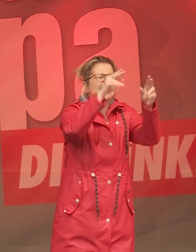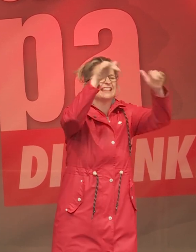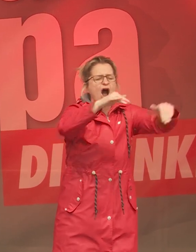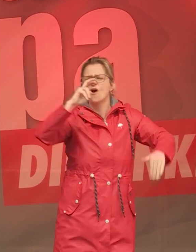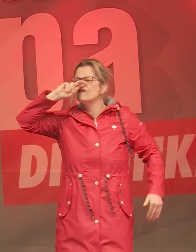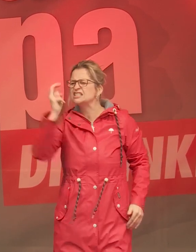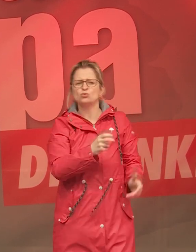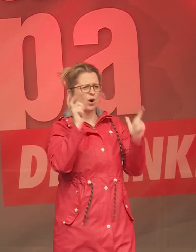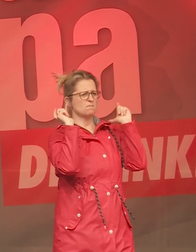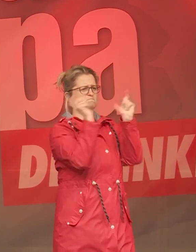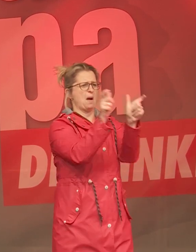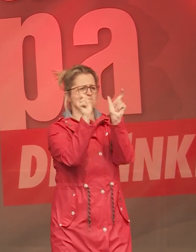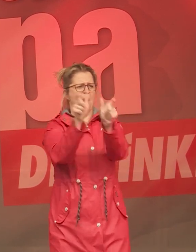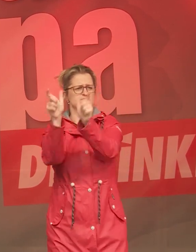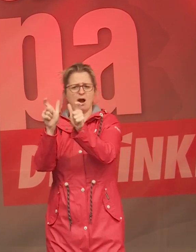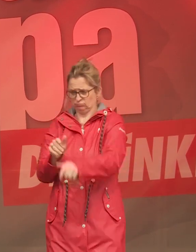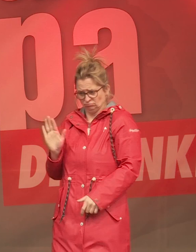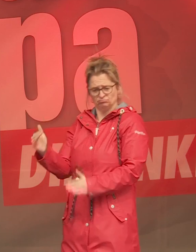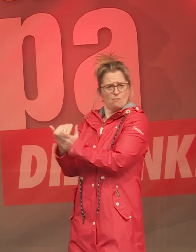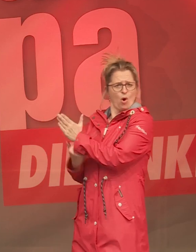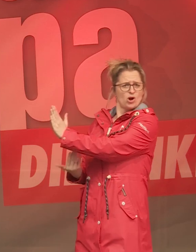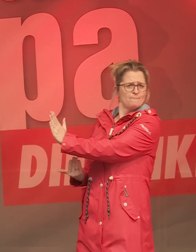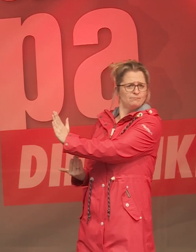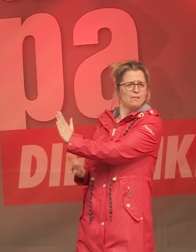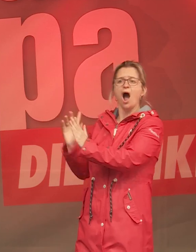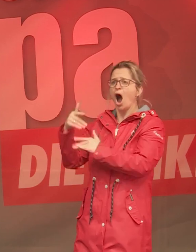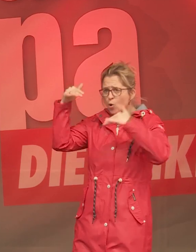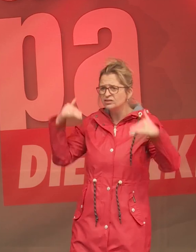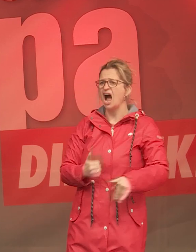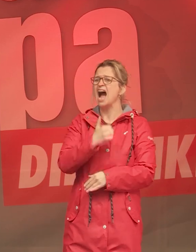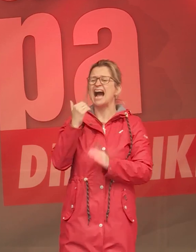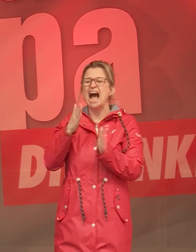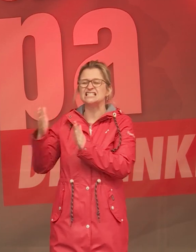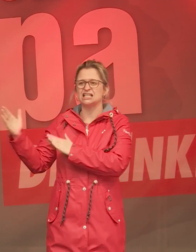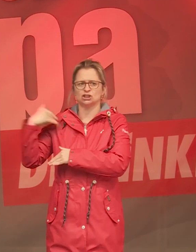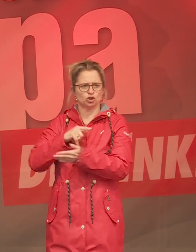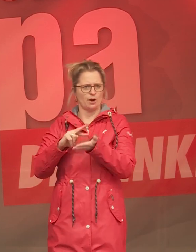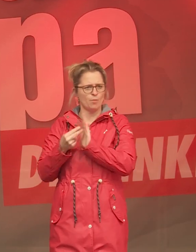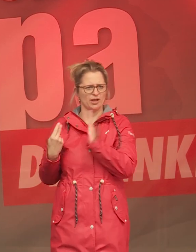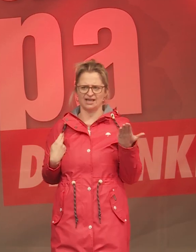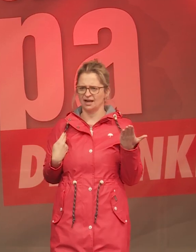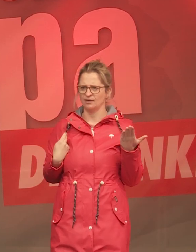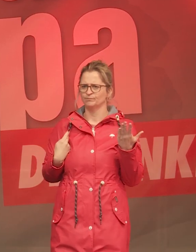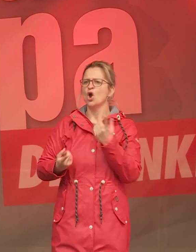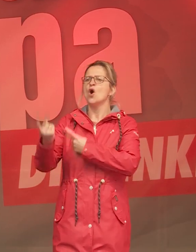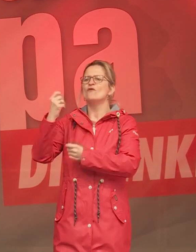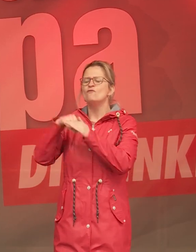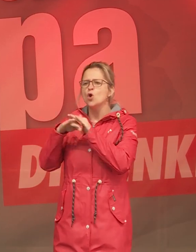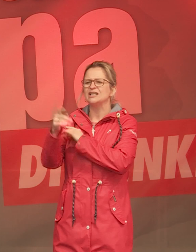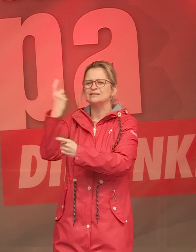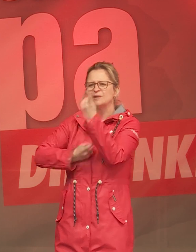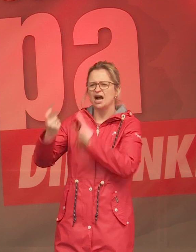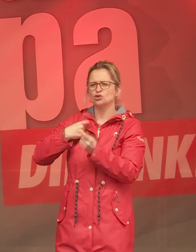politisches Programm. Und gleichzeitig betreiben sie eine rassistische Politik, eine rassistische Migrations- und Flüchtlingspolitik.